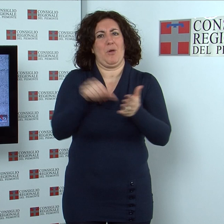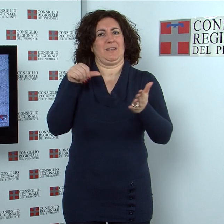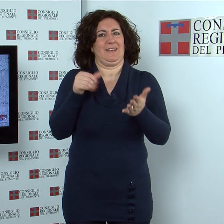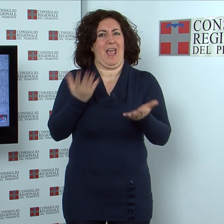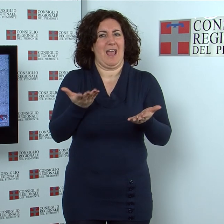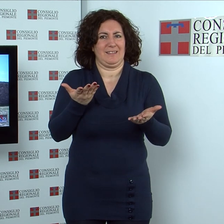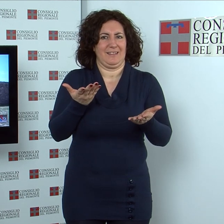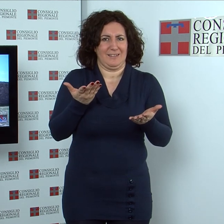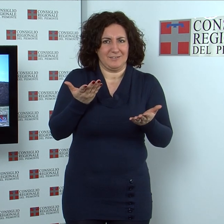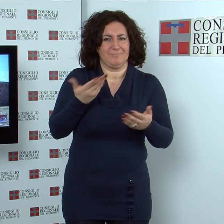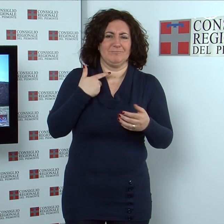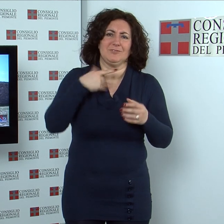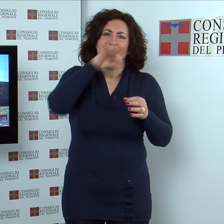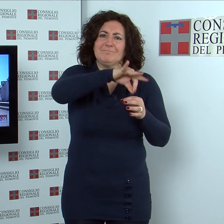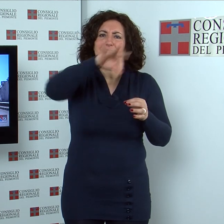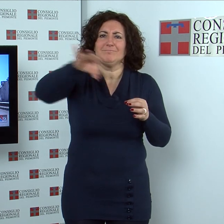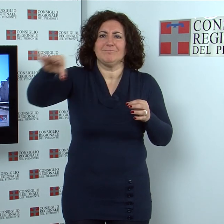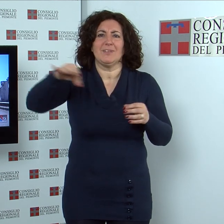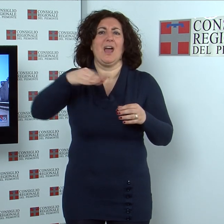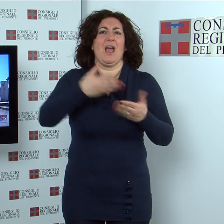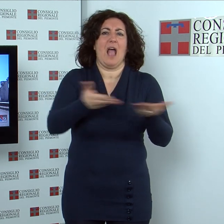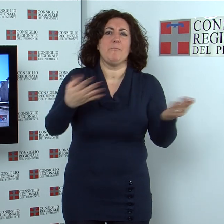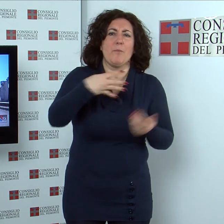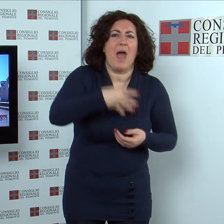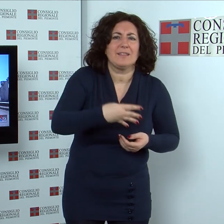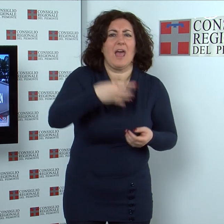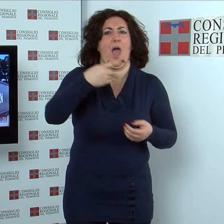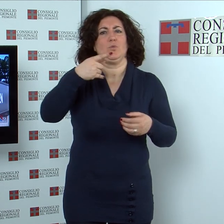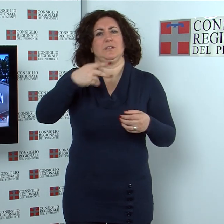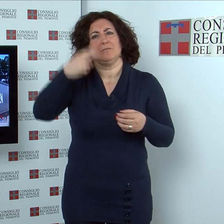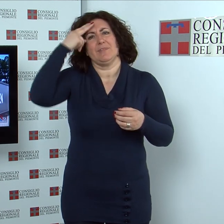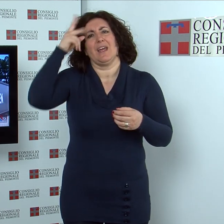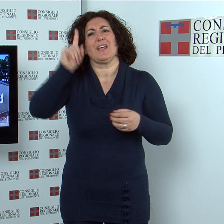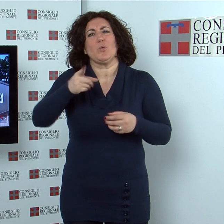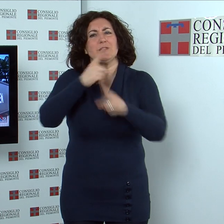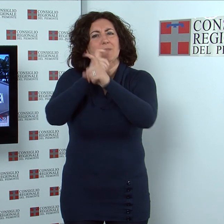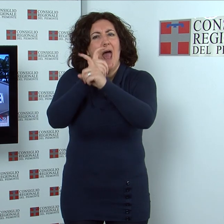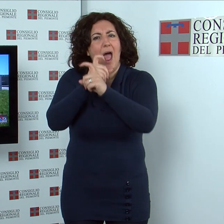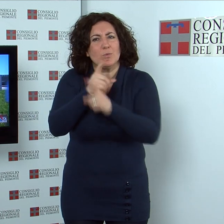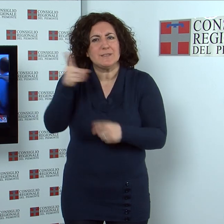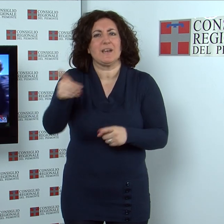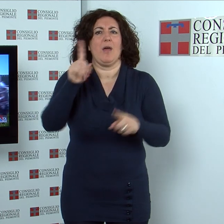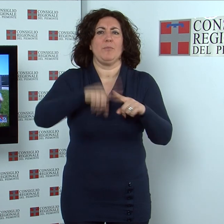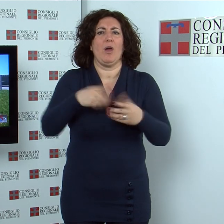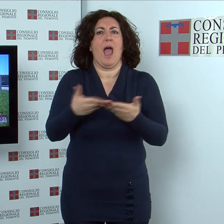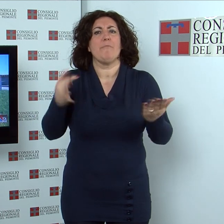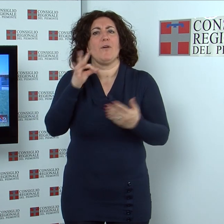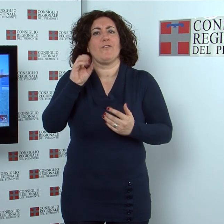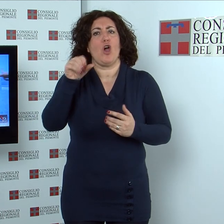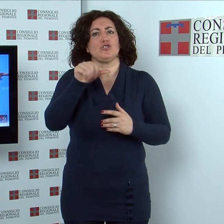foiba di Bassovizza, il campo di Mauthausen e il memoriale di Giusen in Austria, il campo di Fossoli nel Modenese, i musei di Carpi e